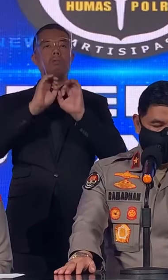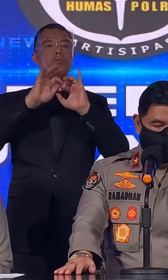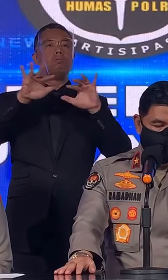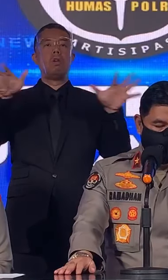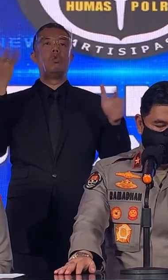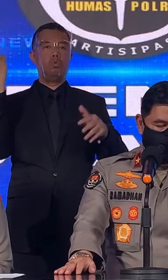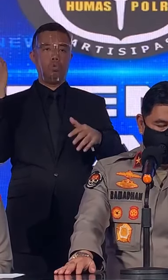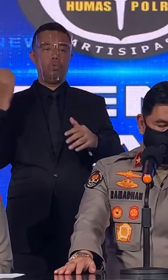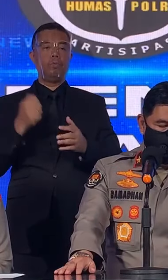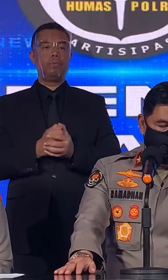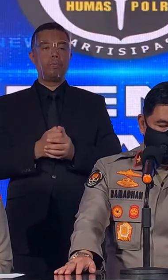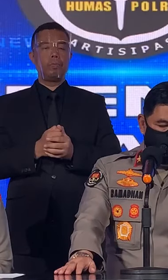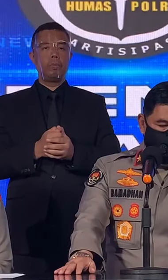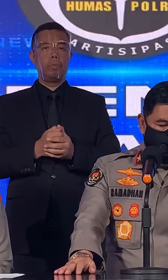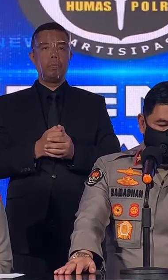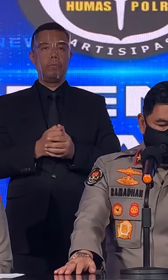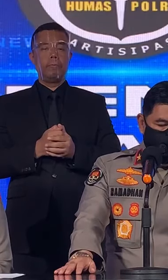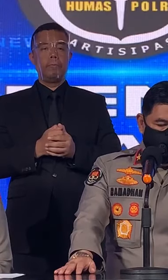-19